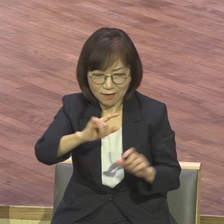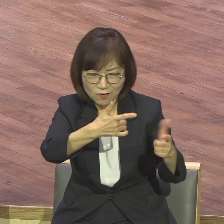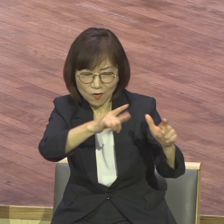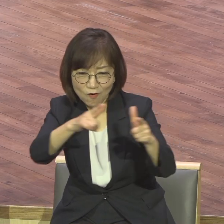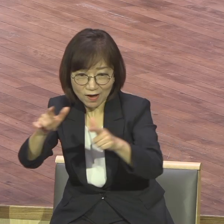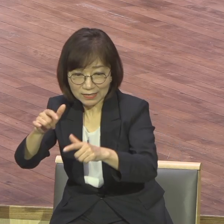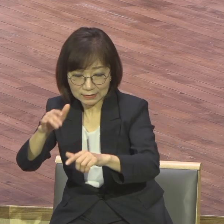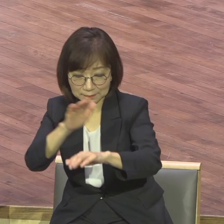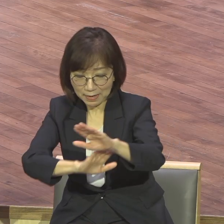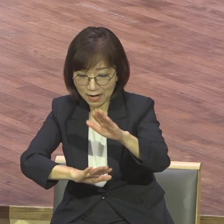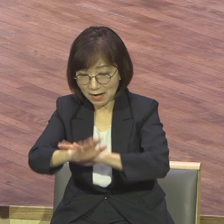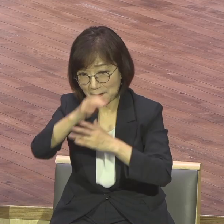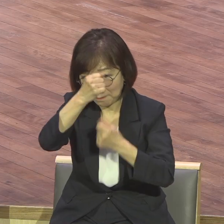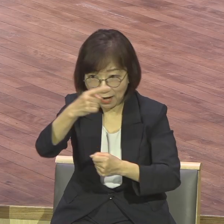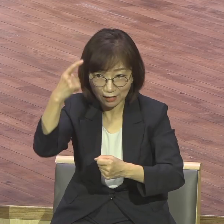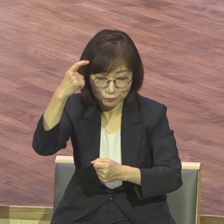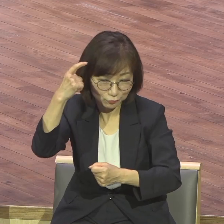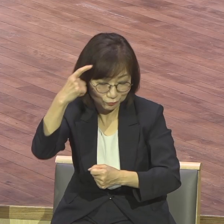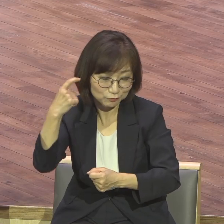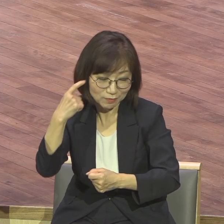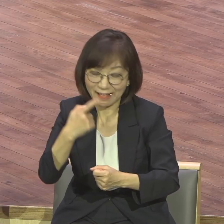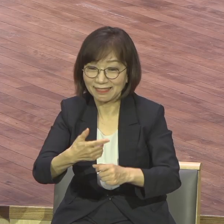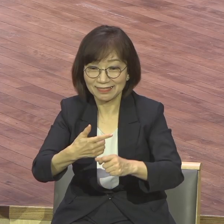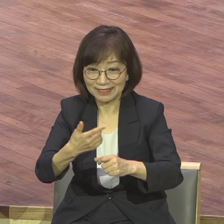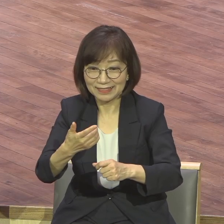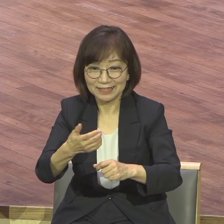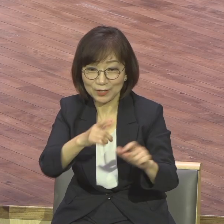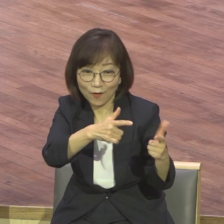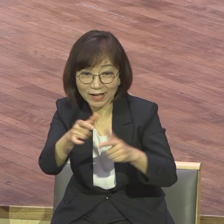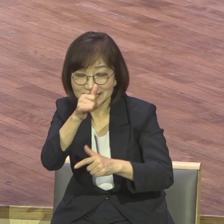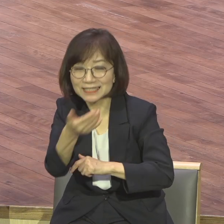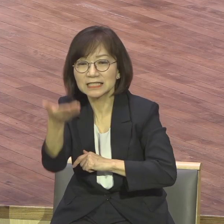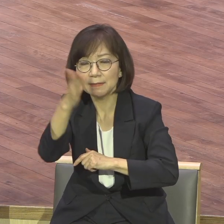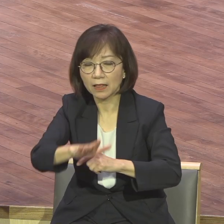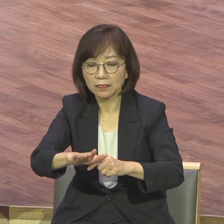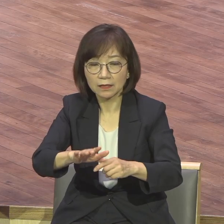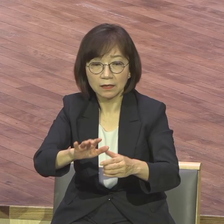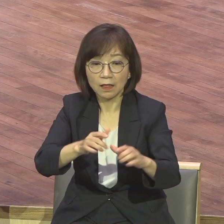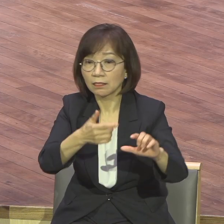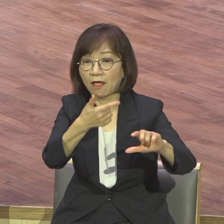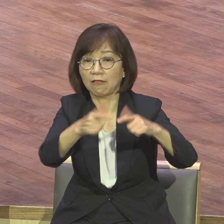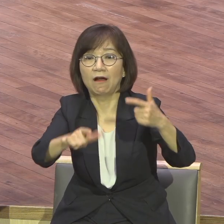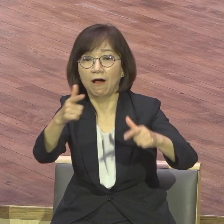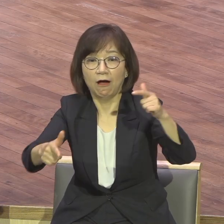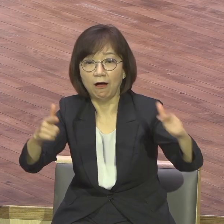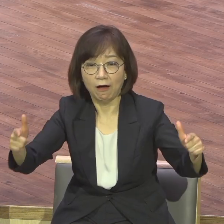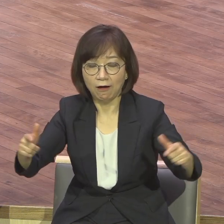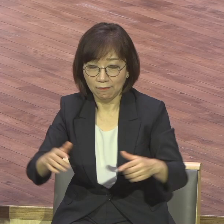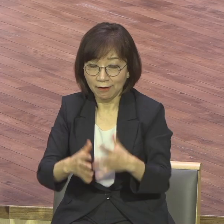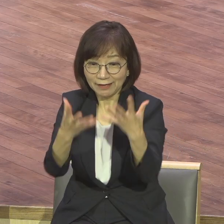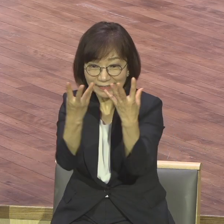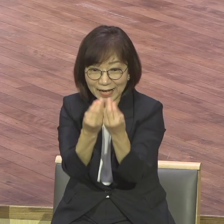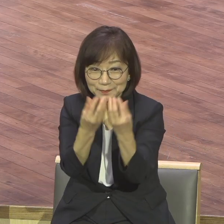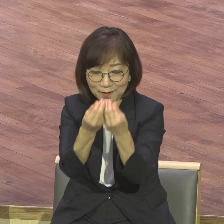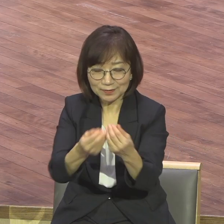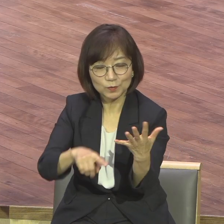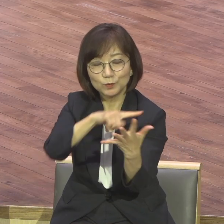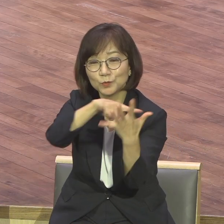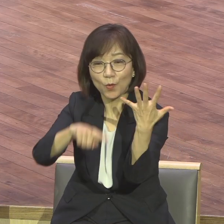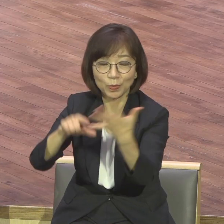가진 것이 아니잖아요 모두 다 지체가 달라요 다 다릅니다 손가락도 다 같은 것들도 다 기능이 다 달라요